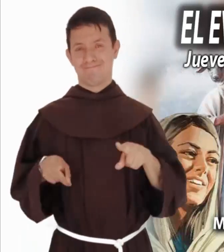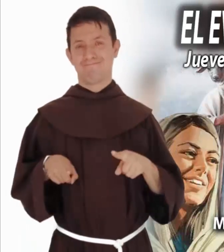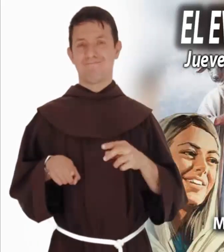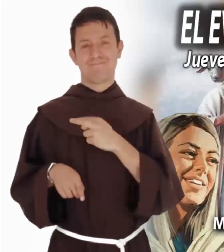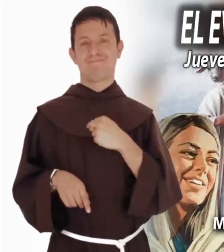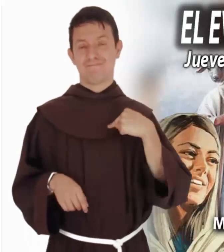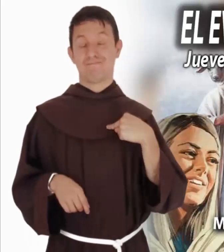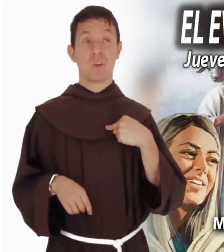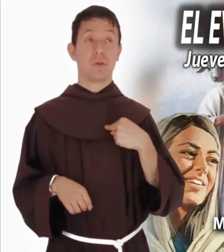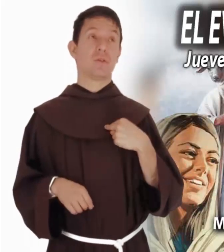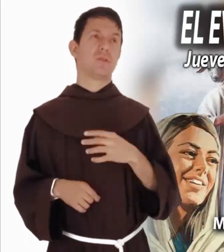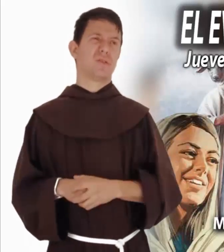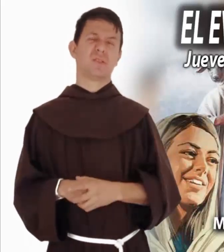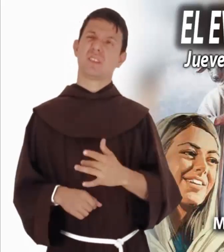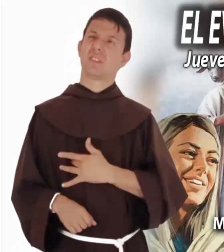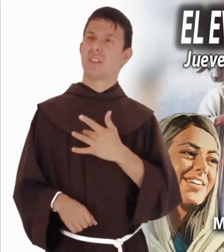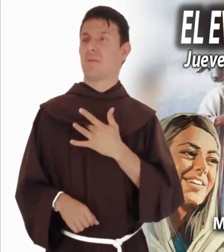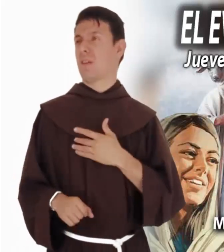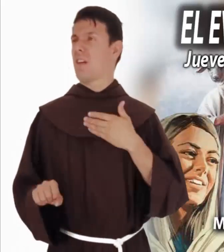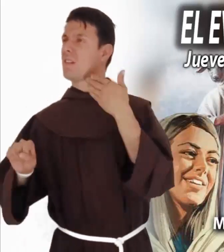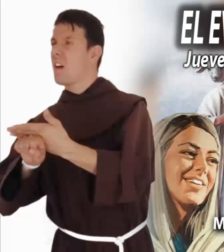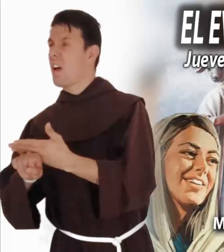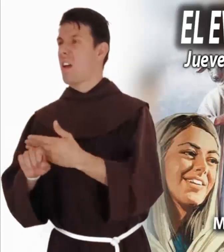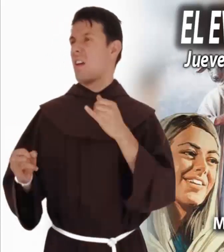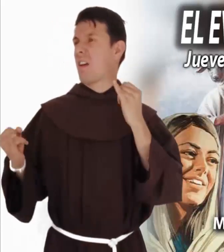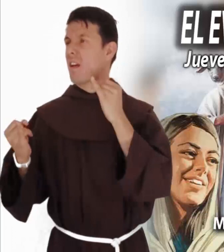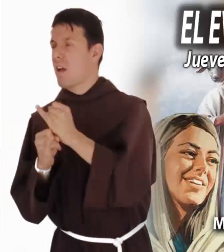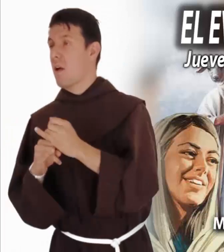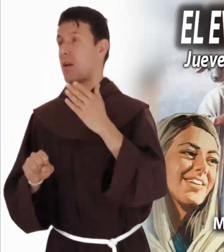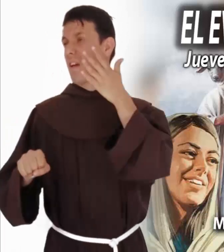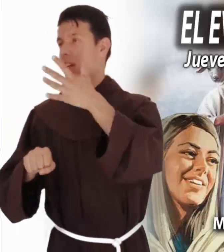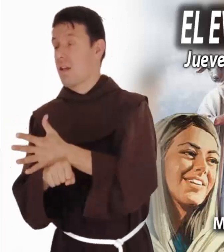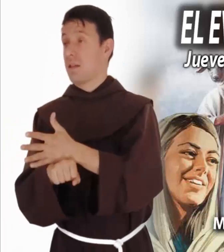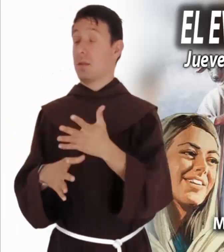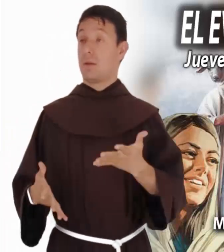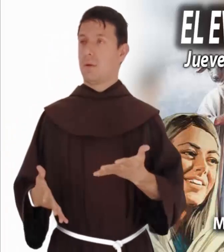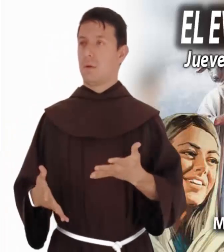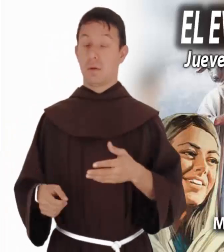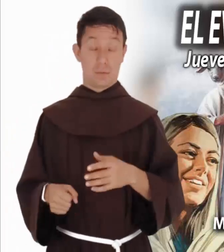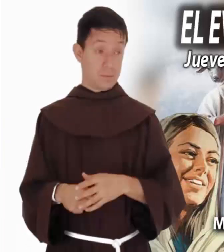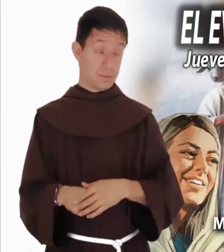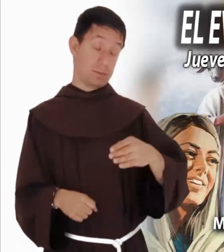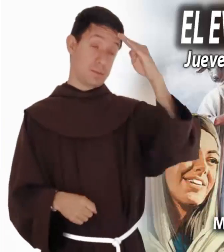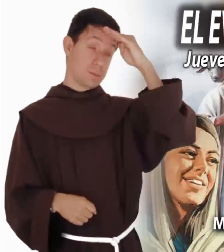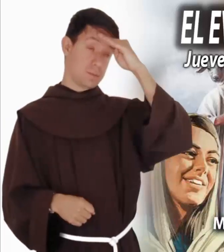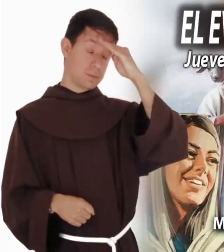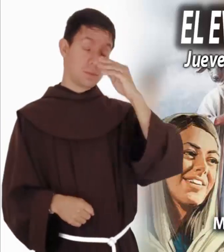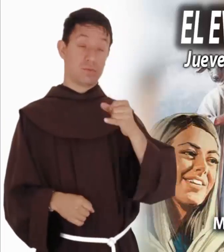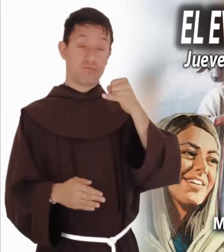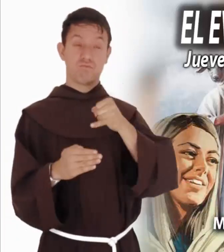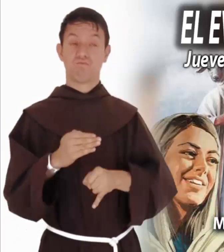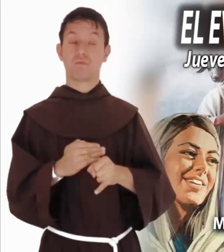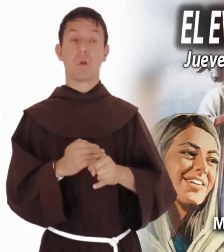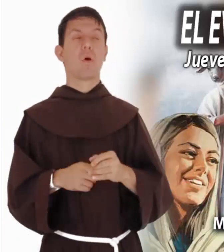dinámica de venganza, de desquite, de castigo y no hemos reflexionado mucho sobre esta